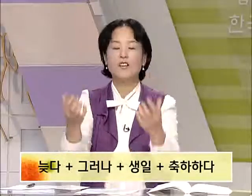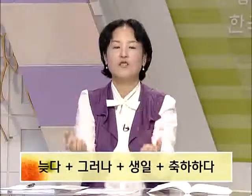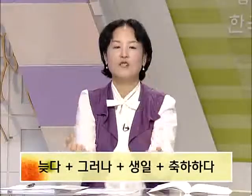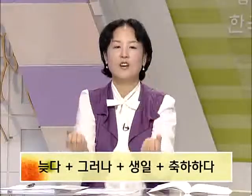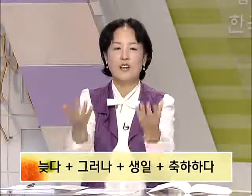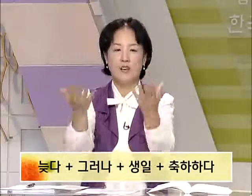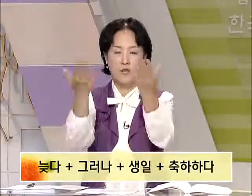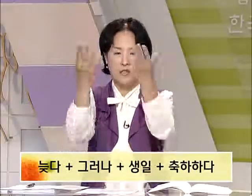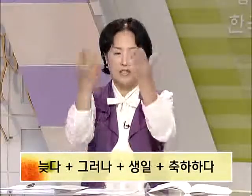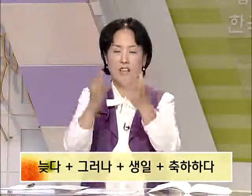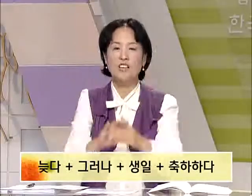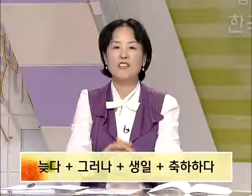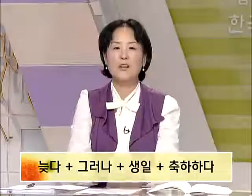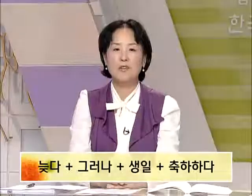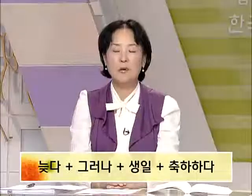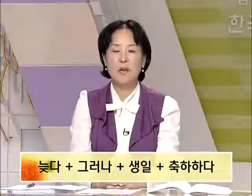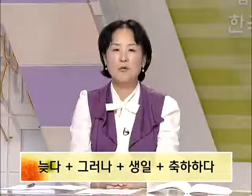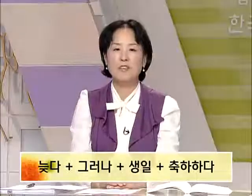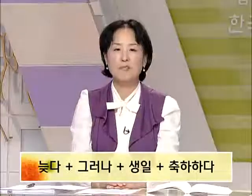축하해요. 자 이어서 한번 해보겠습니다.